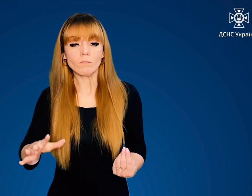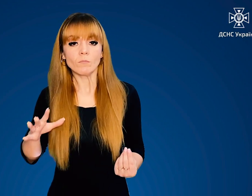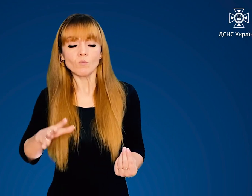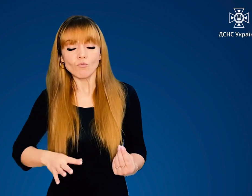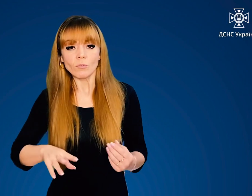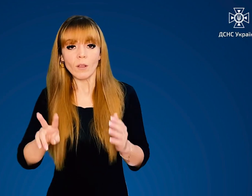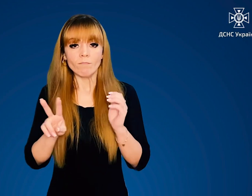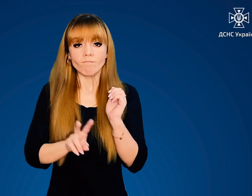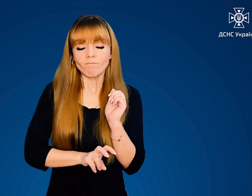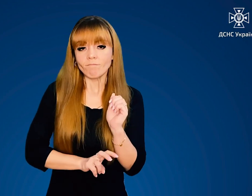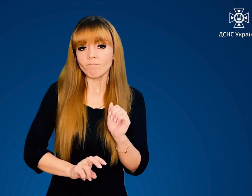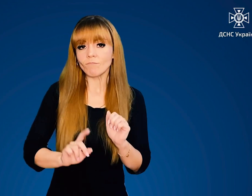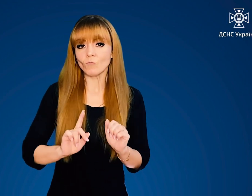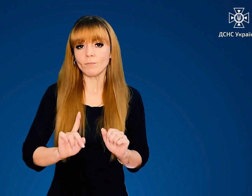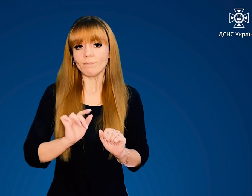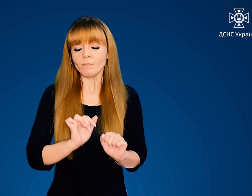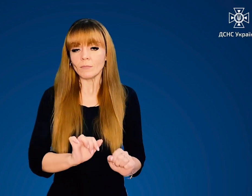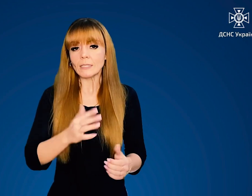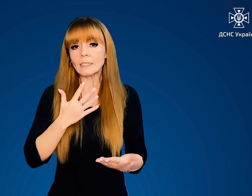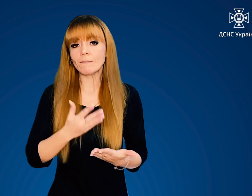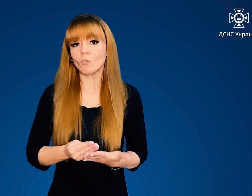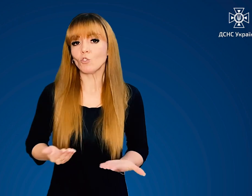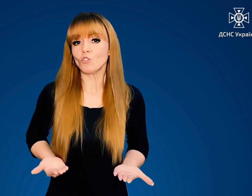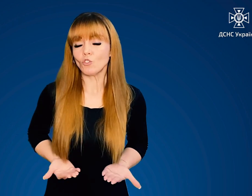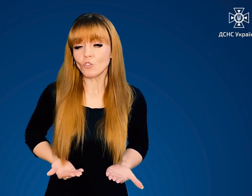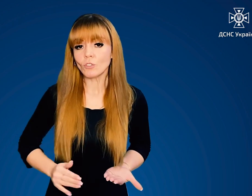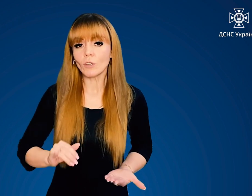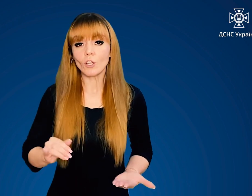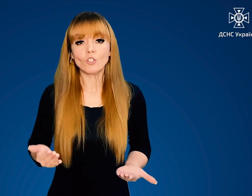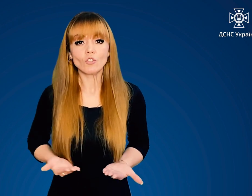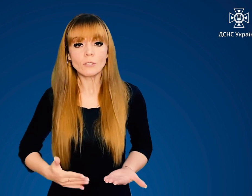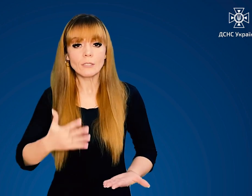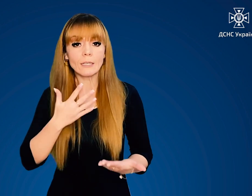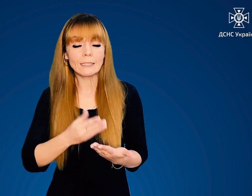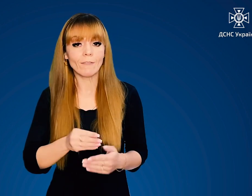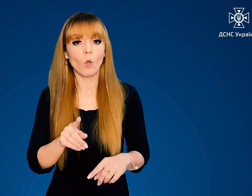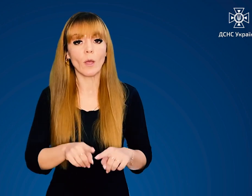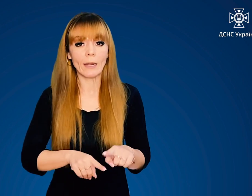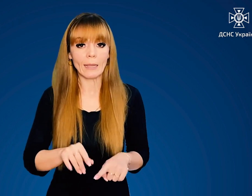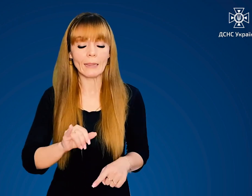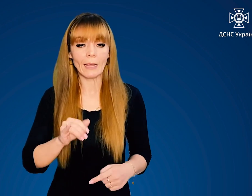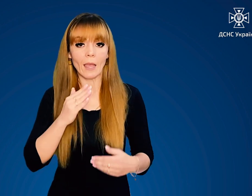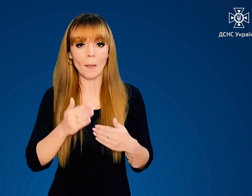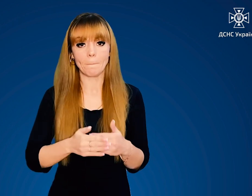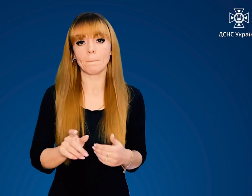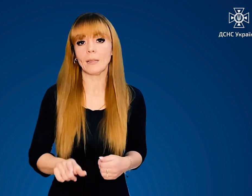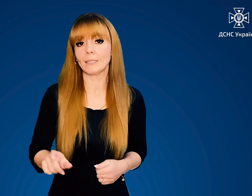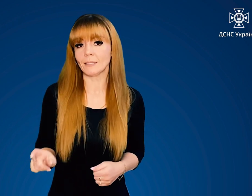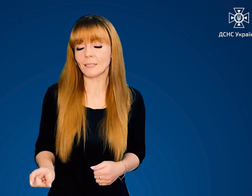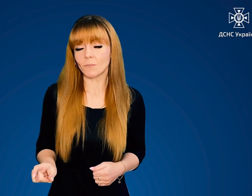змушені ховатися в укриттях, аби зберегти свої життя та життя своїх рідних і близьких.